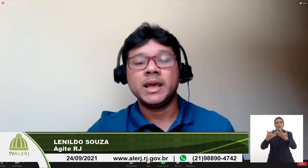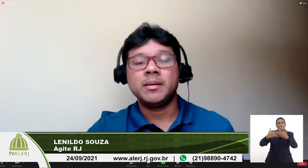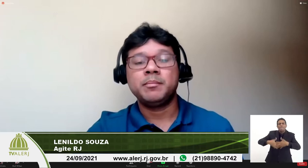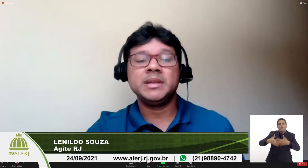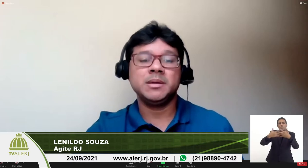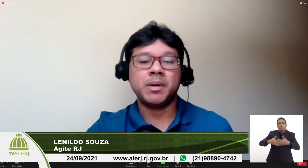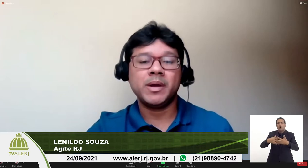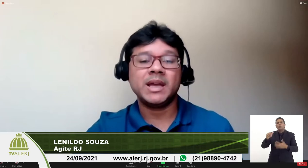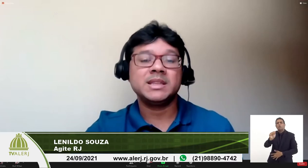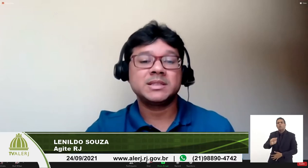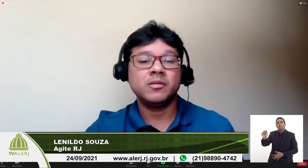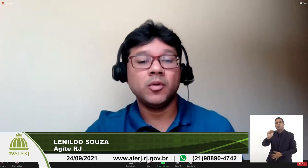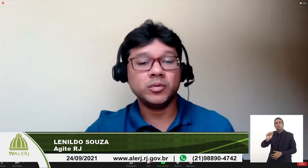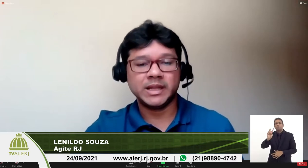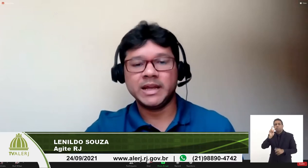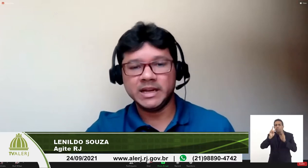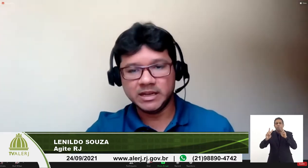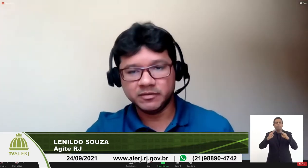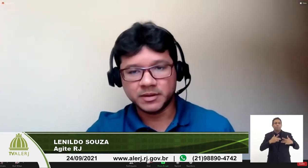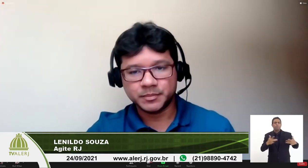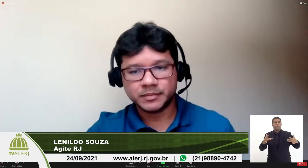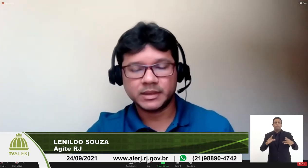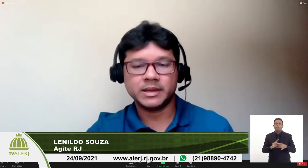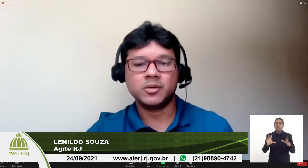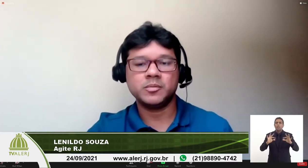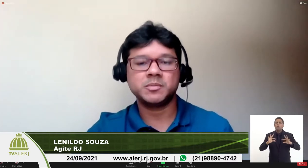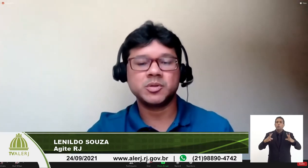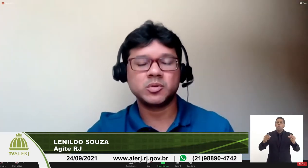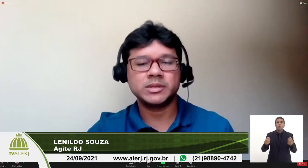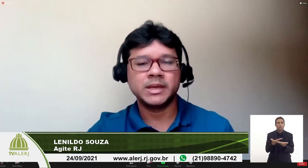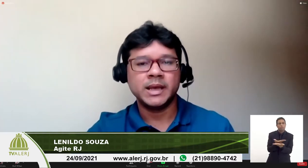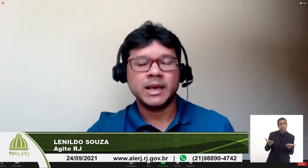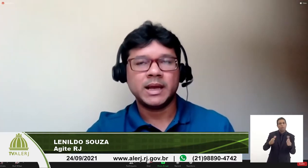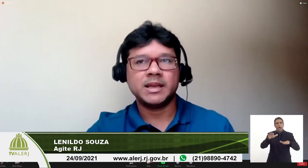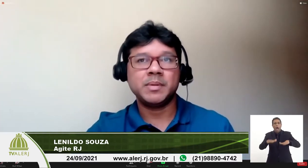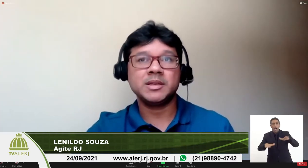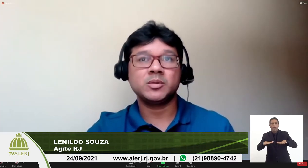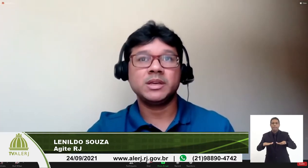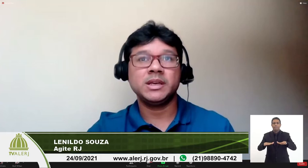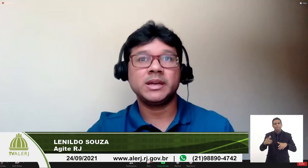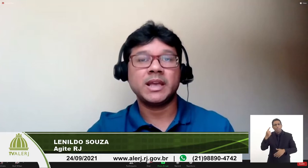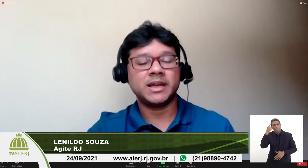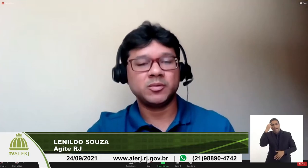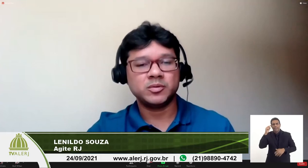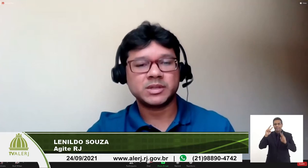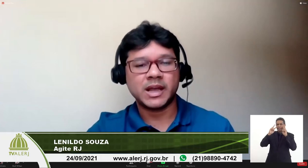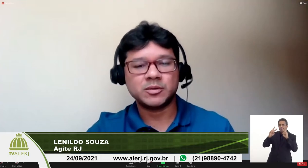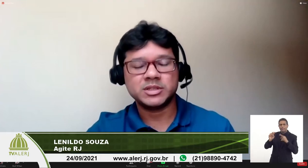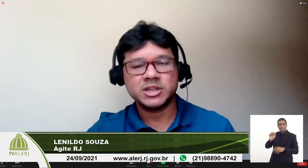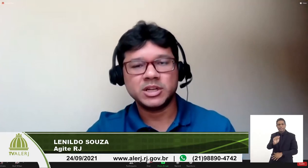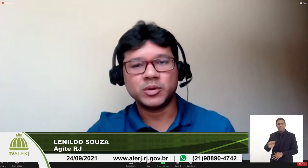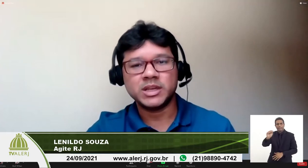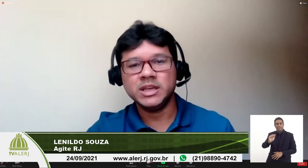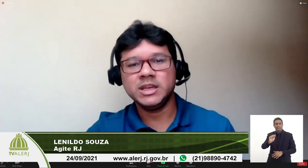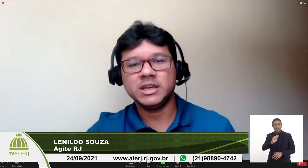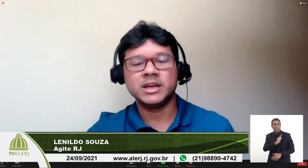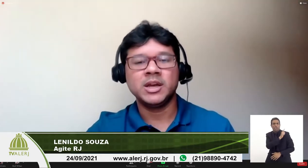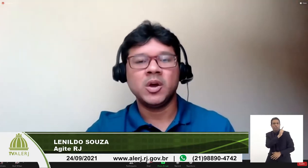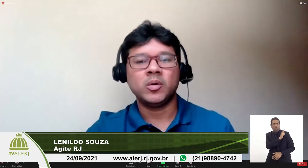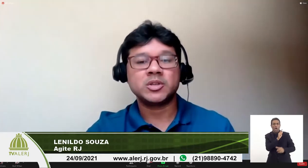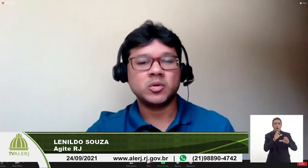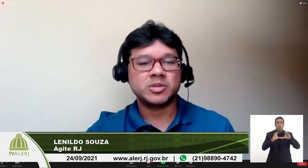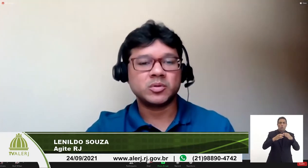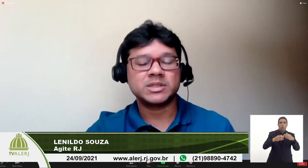principal que é a adesão voluntária e livre algumas pessoas até pensam que quem está nos cargos de diretoria